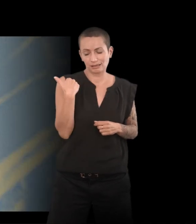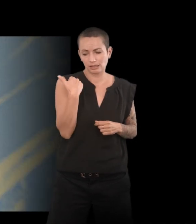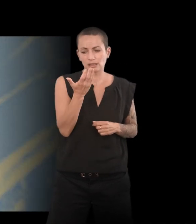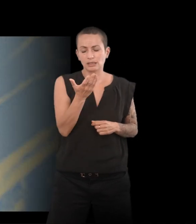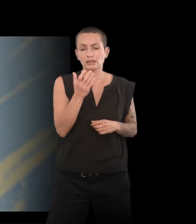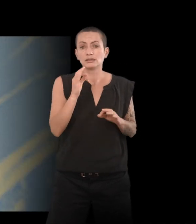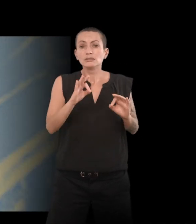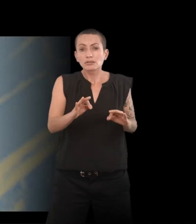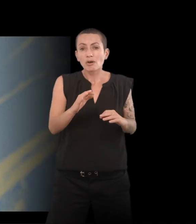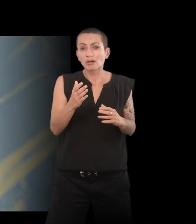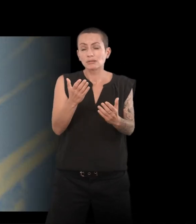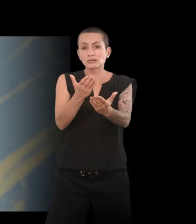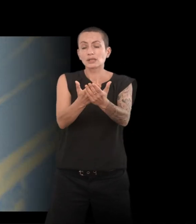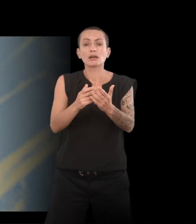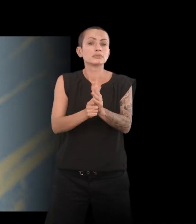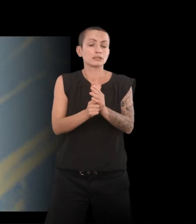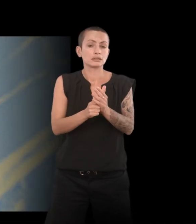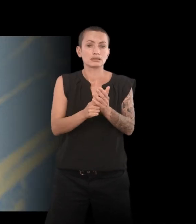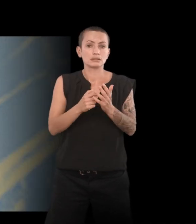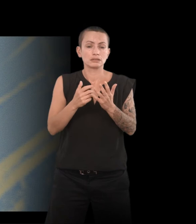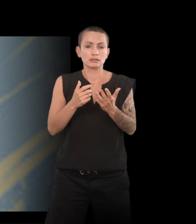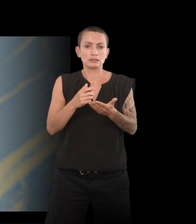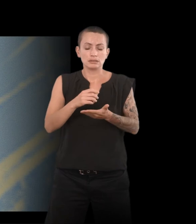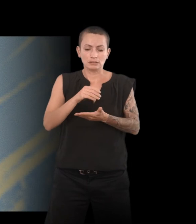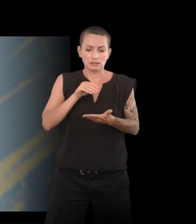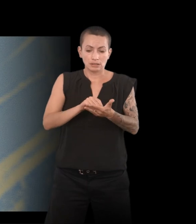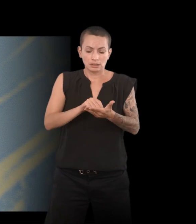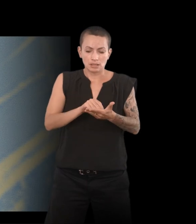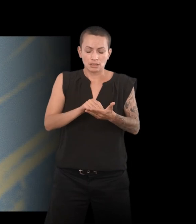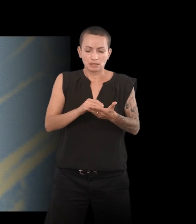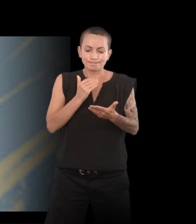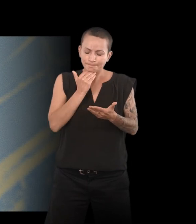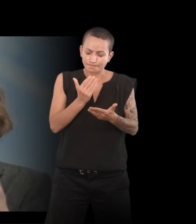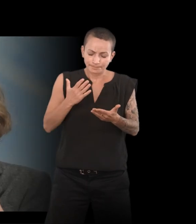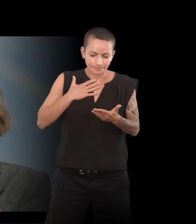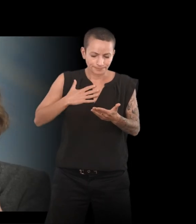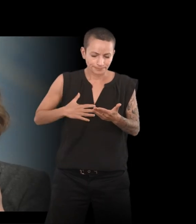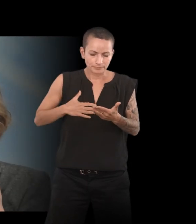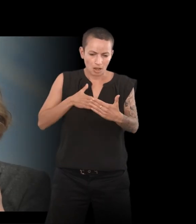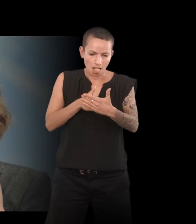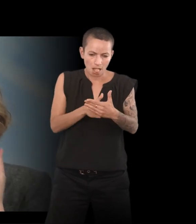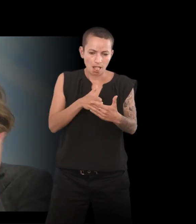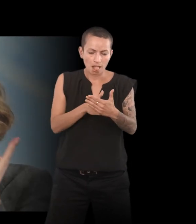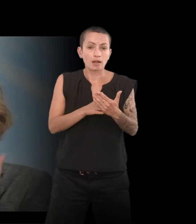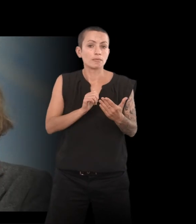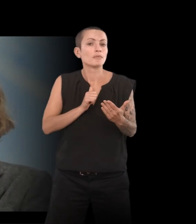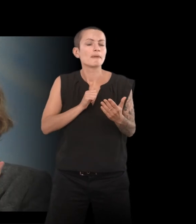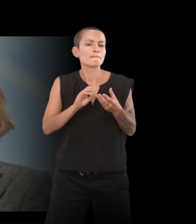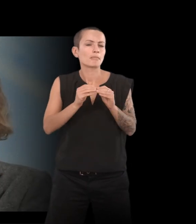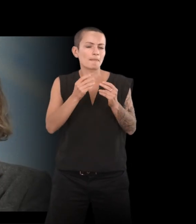c'est justement des obstacles quand on écrit physiquement et qu'on n'y arrive plus. Enfin, je veux dire, voilà, moi, j'avais des problèmes visuels,